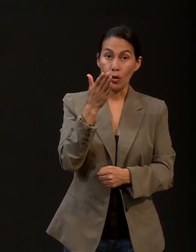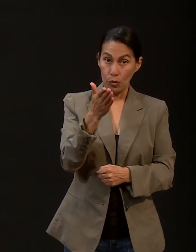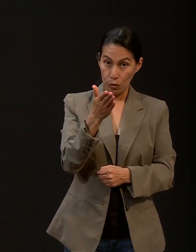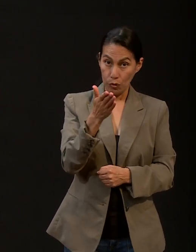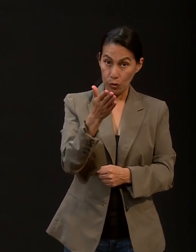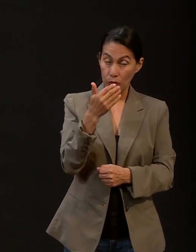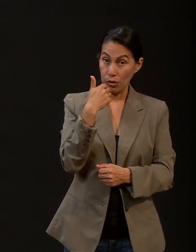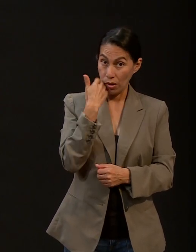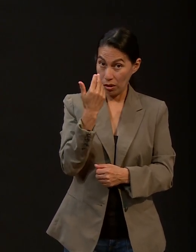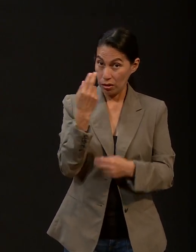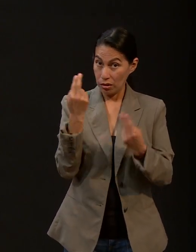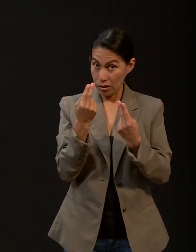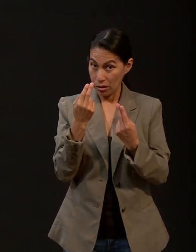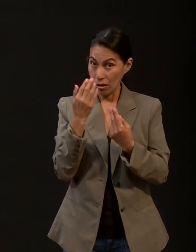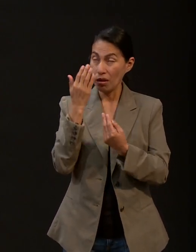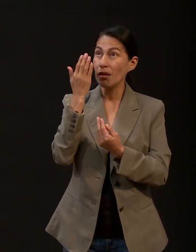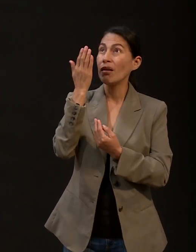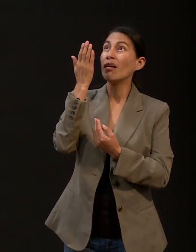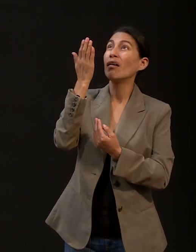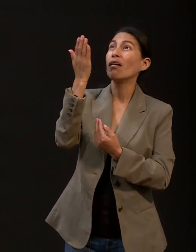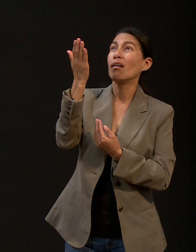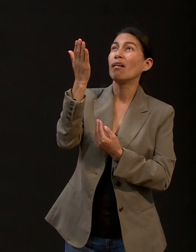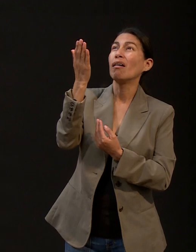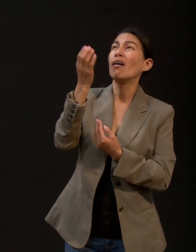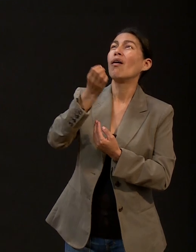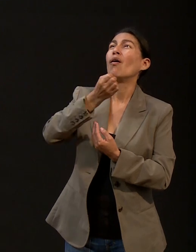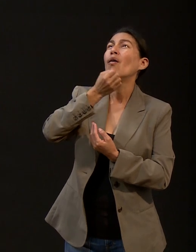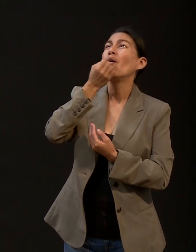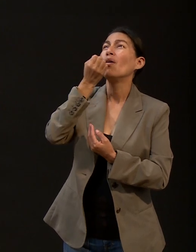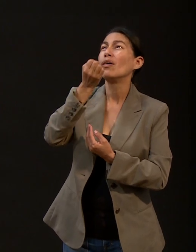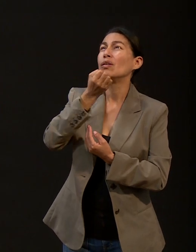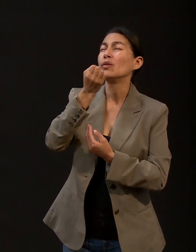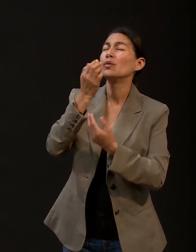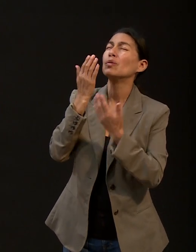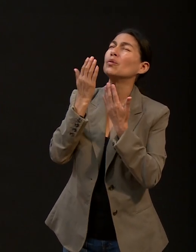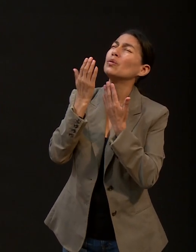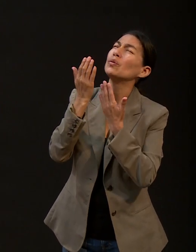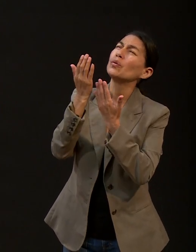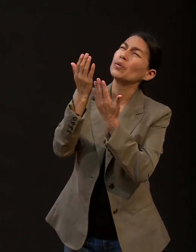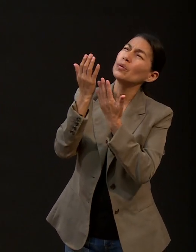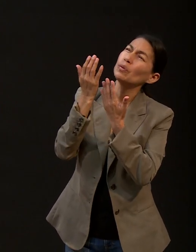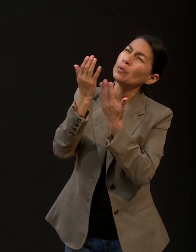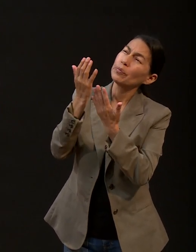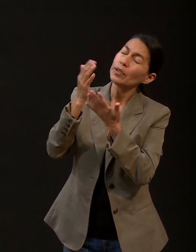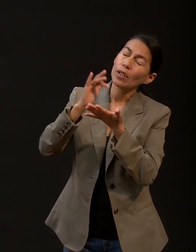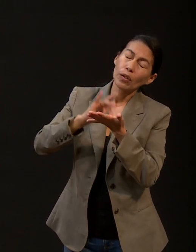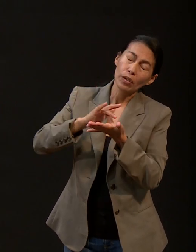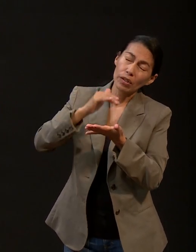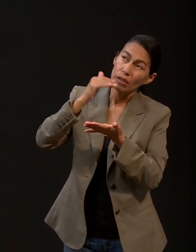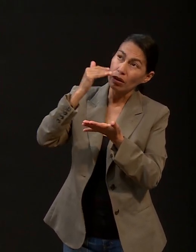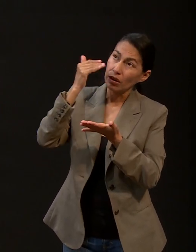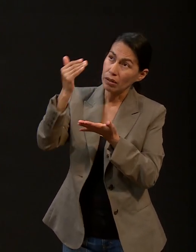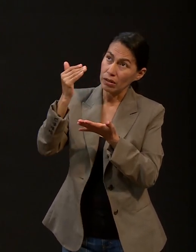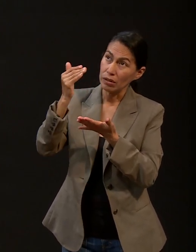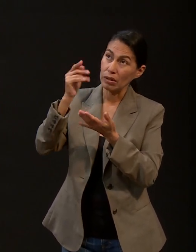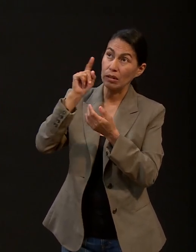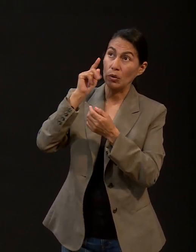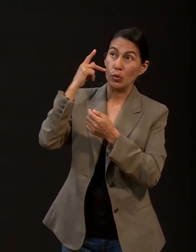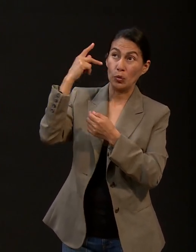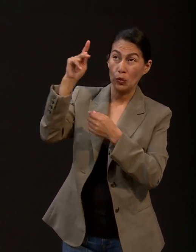vuestras peticiones delante de Dios, con toda oración y ruego, con acciones de gracias. Y la